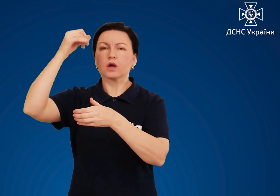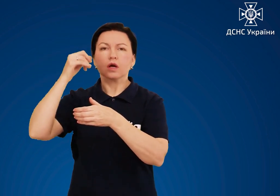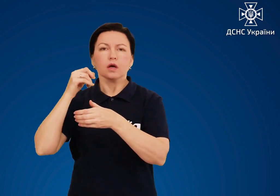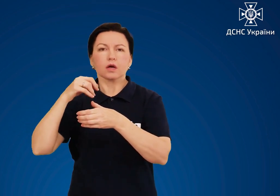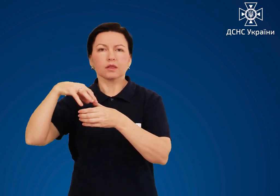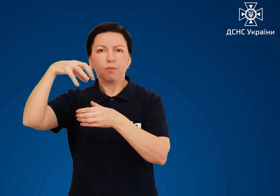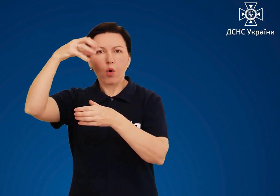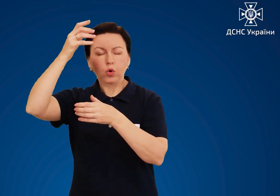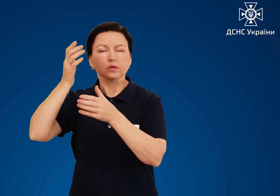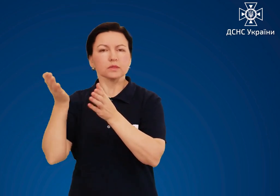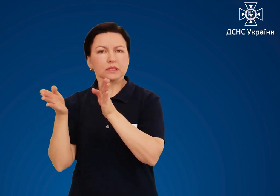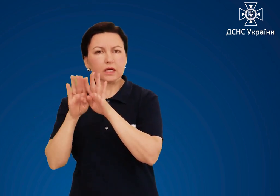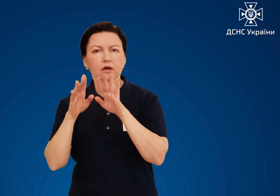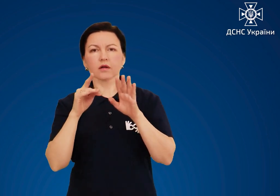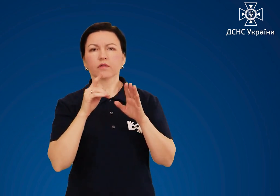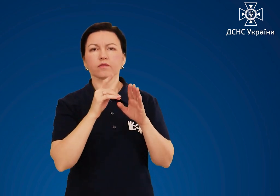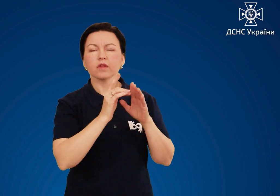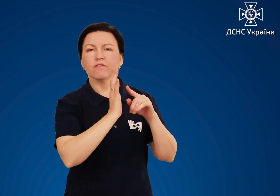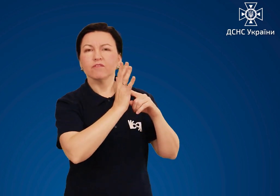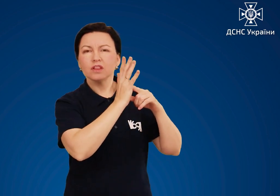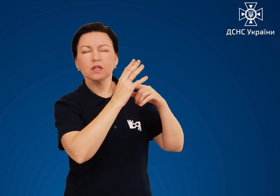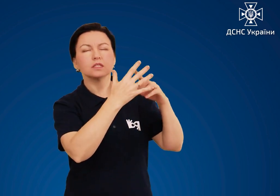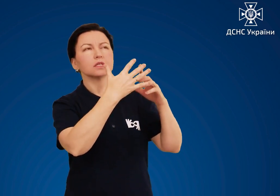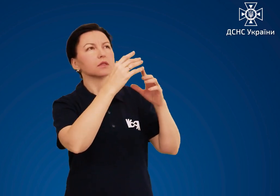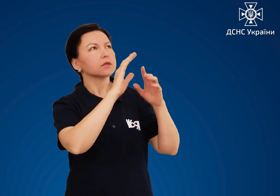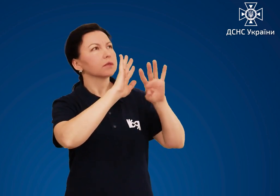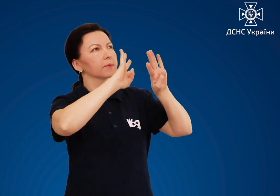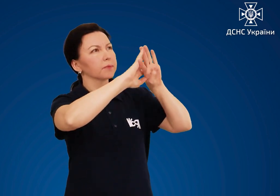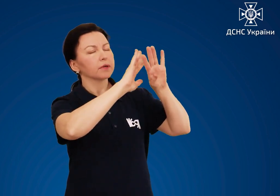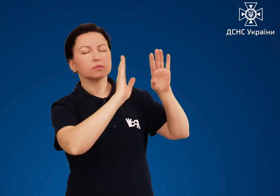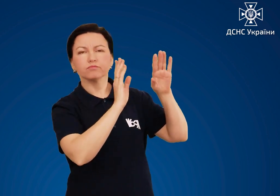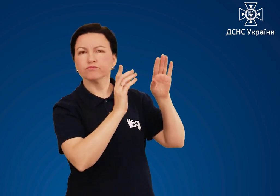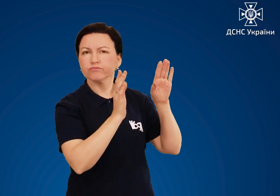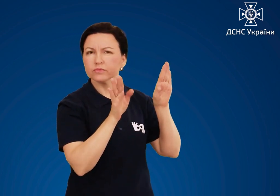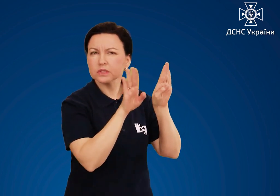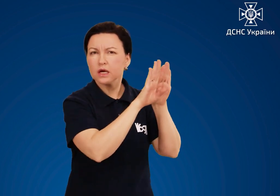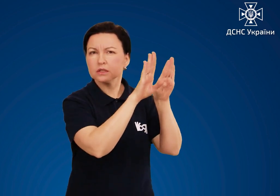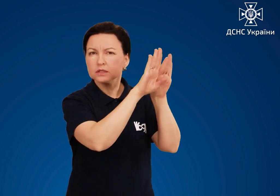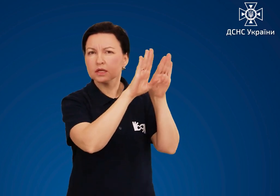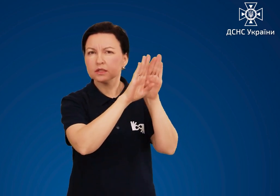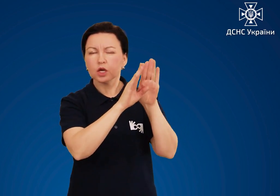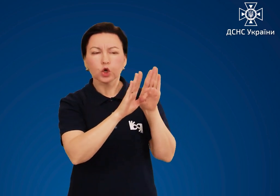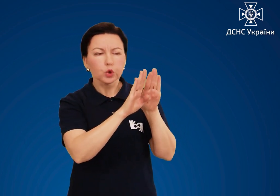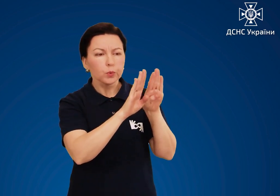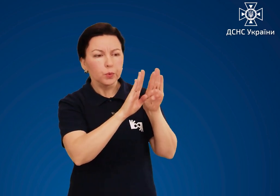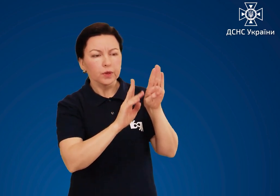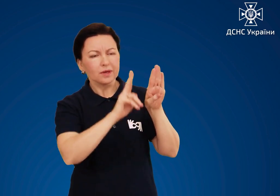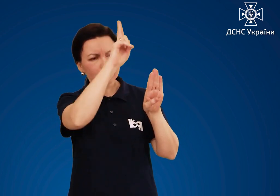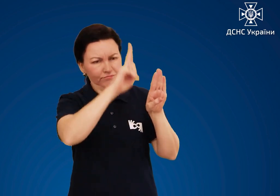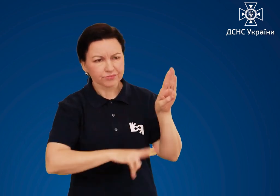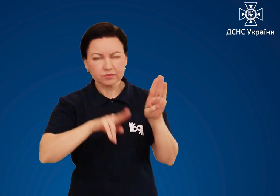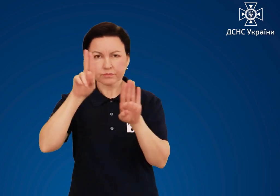Щелини в рамках вікон та дверей заклейте Вимкніть джерела газо